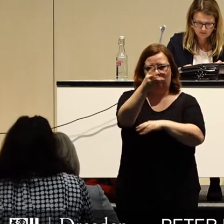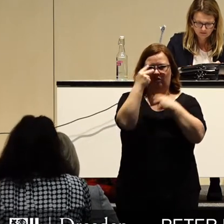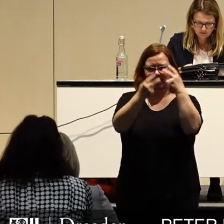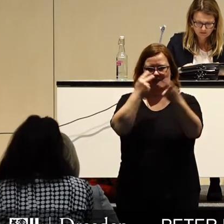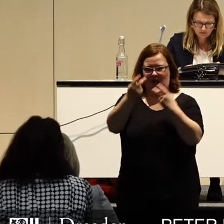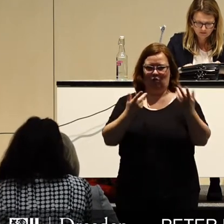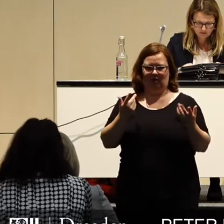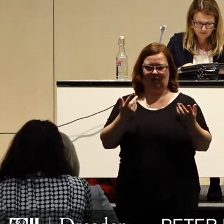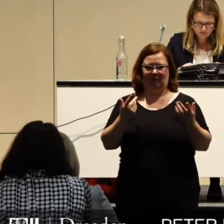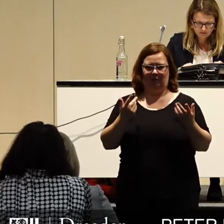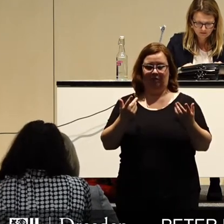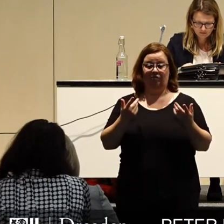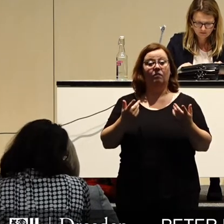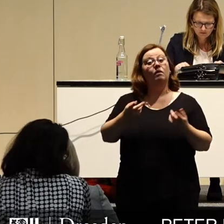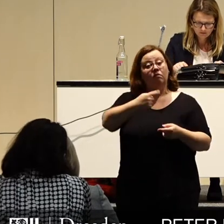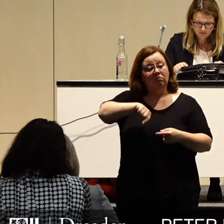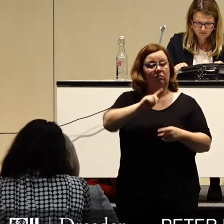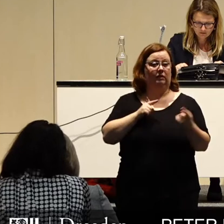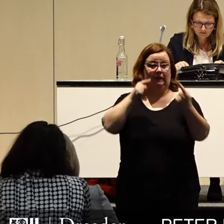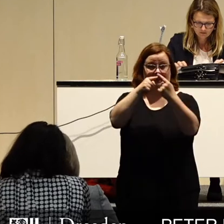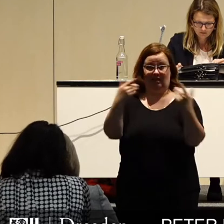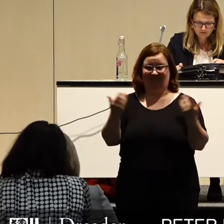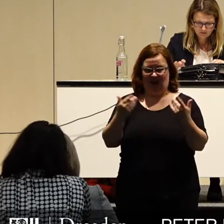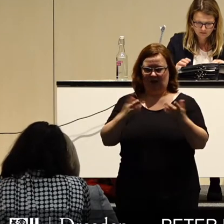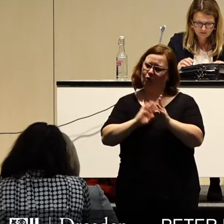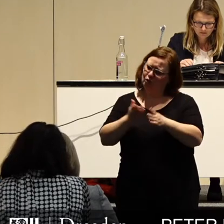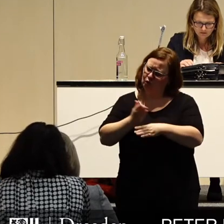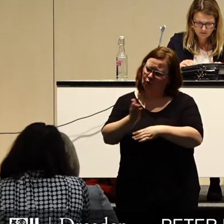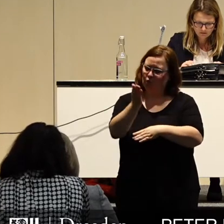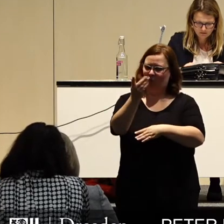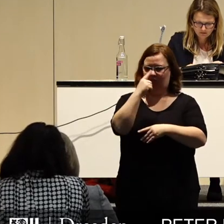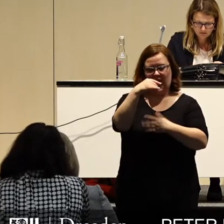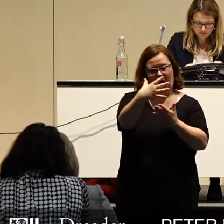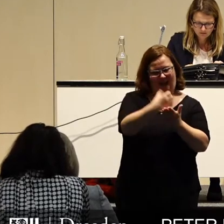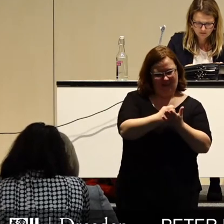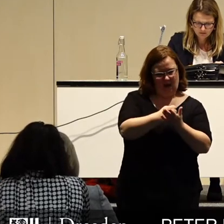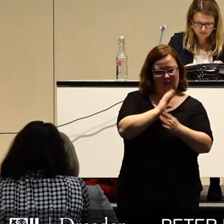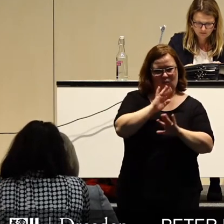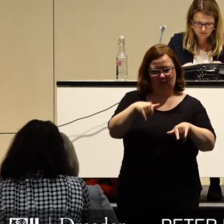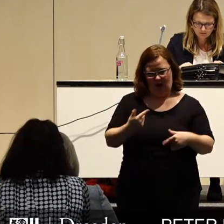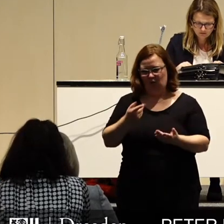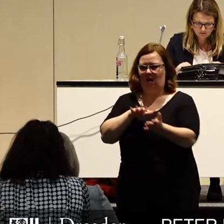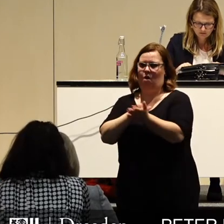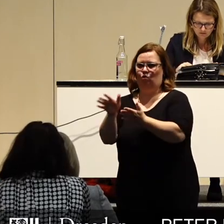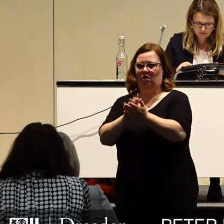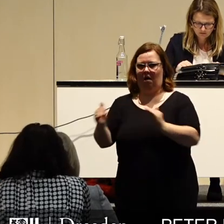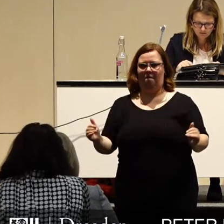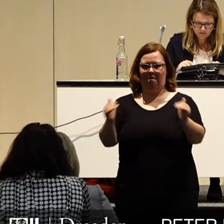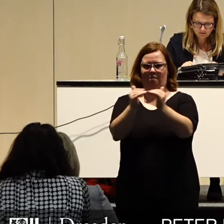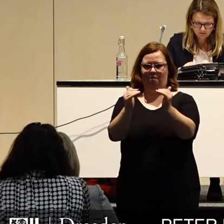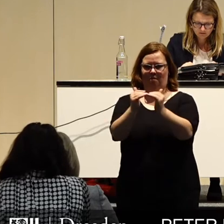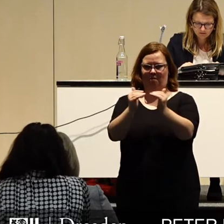aufgestellt sein wird. Wir müssen dafür sorgen, dass wir auch in Zukunft noch Einnahmen erzielen können, mit denen wir unsere Ausgaben